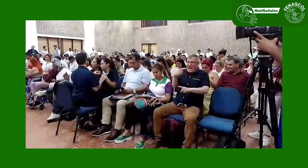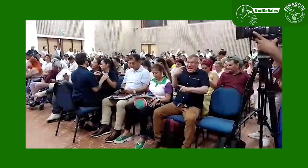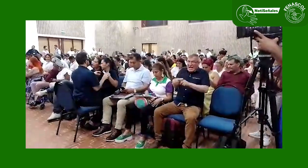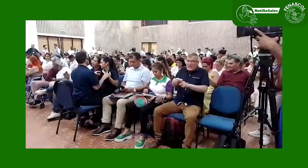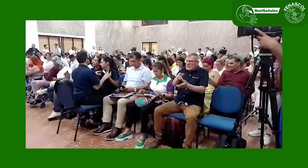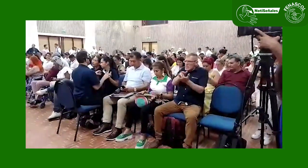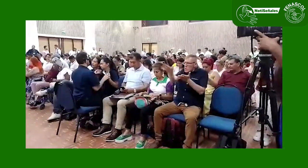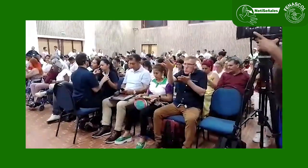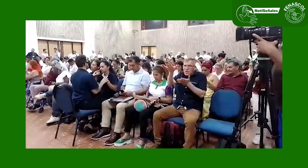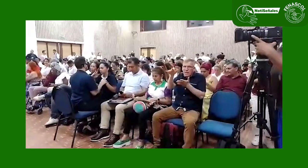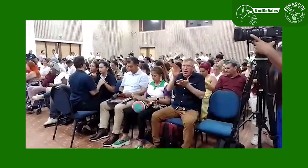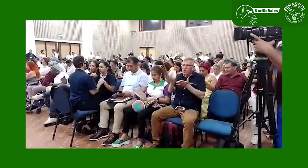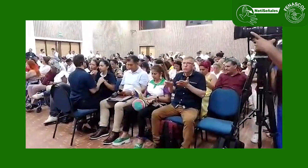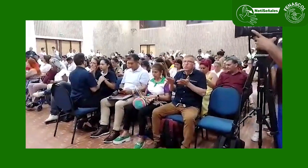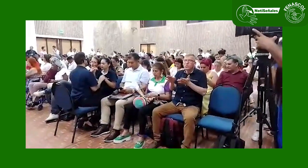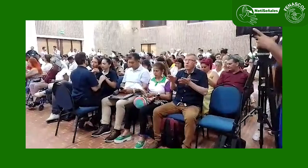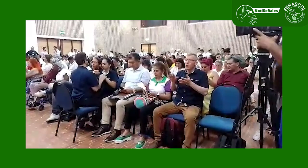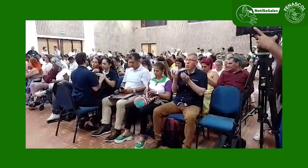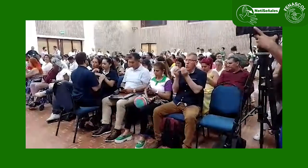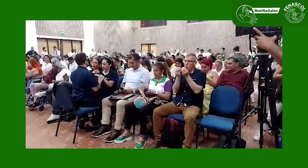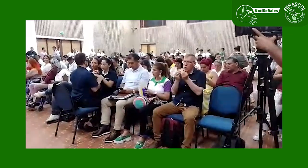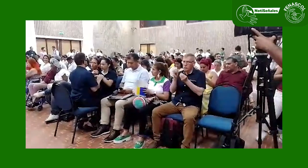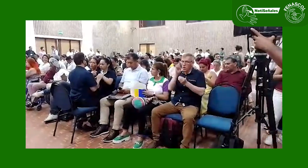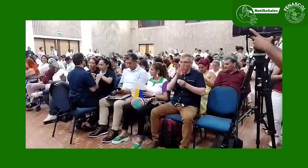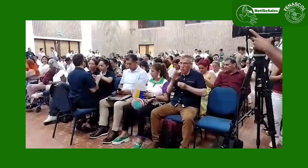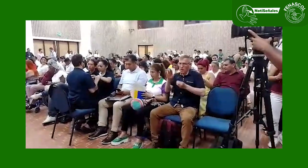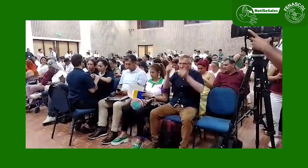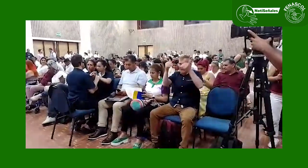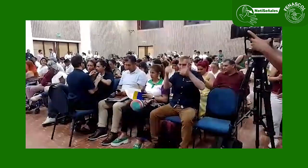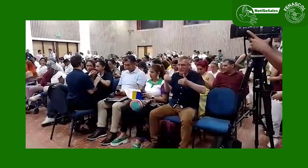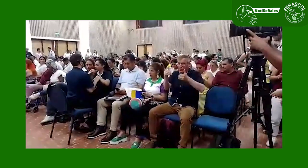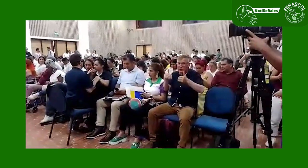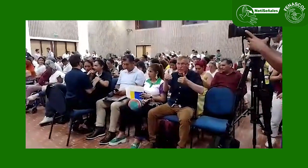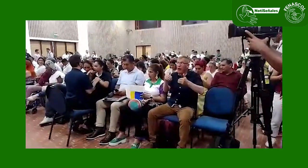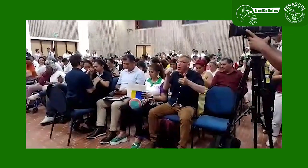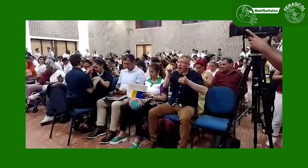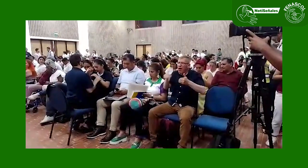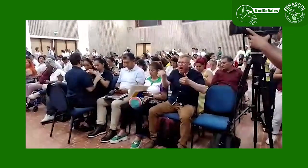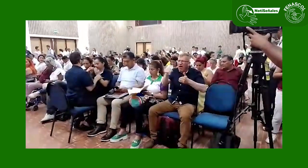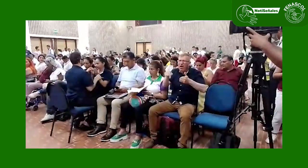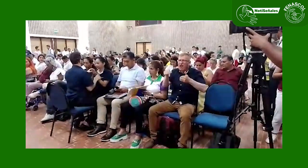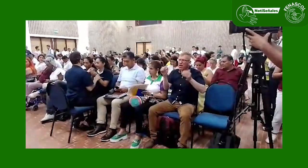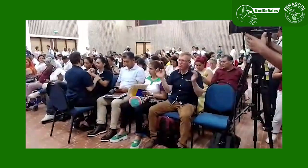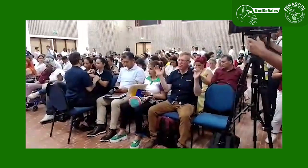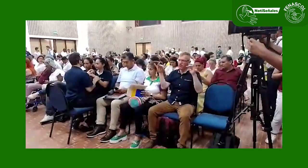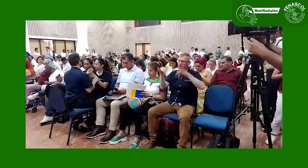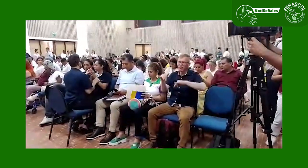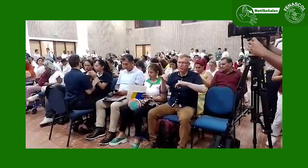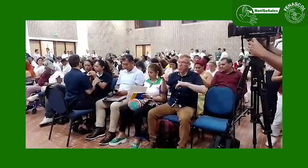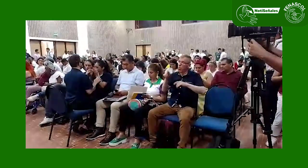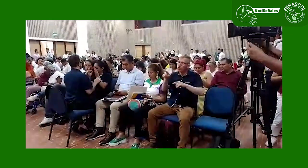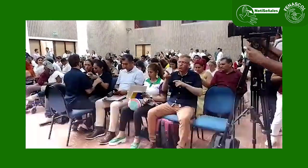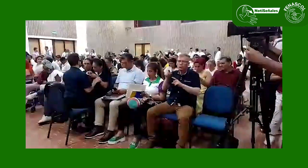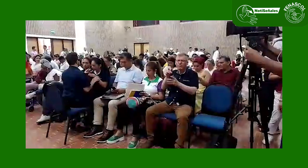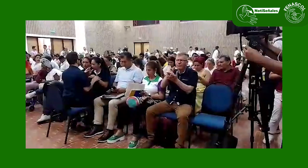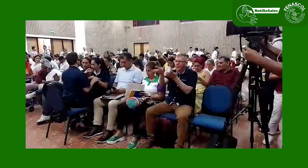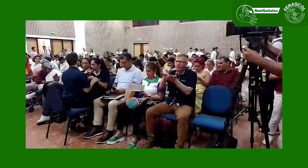Nos encontramos en la reunión extraordinaria del Consejo Nacional de Discapacidad, que se realizó en el marco de la emergencia